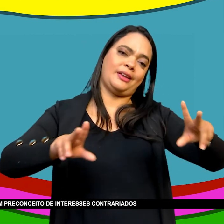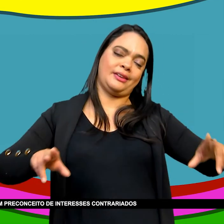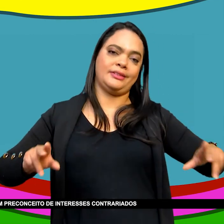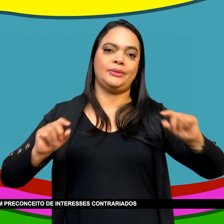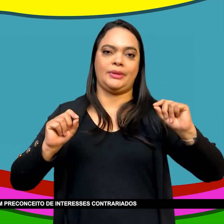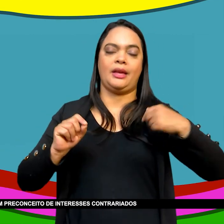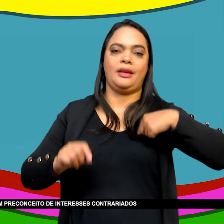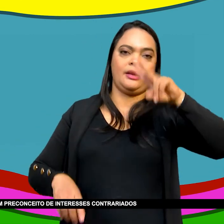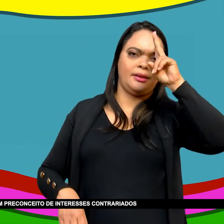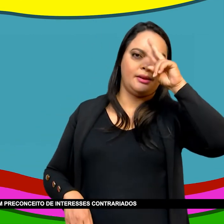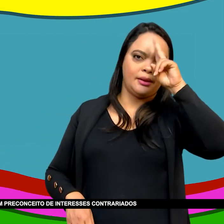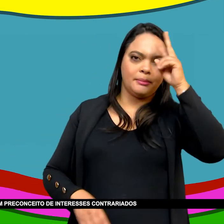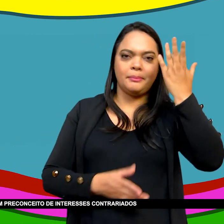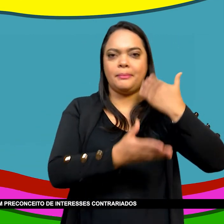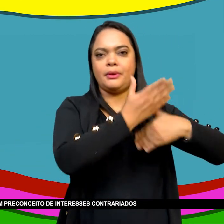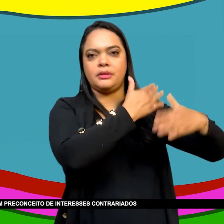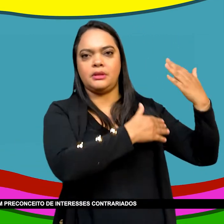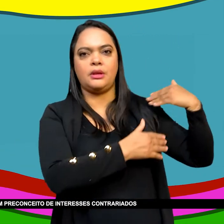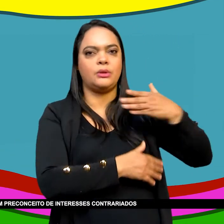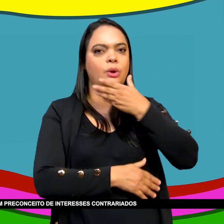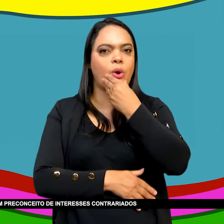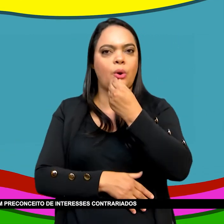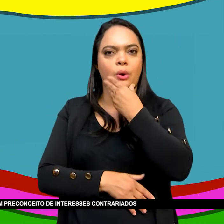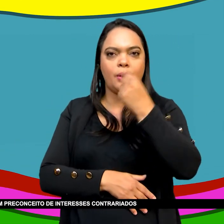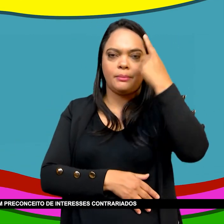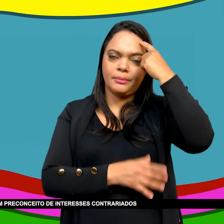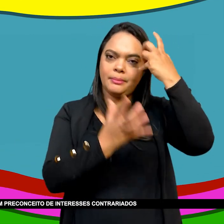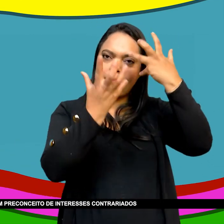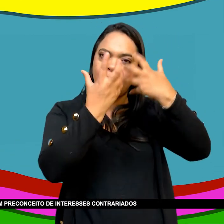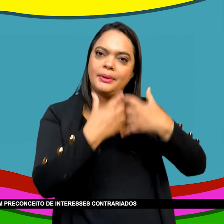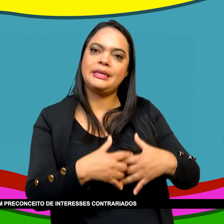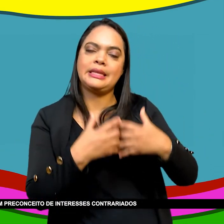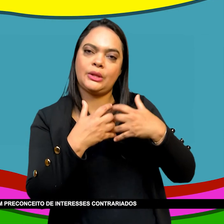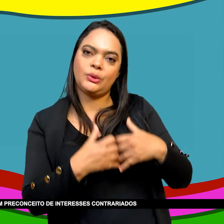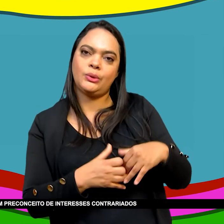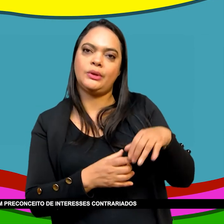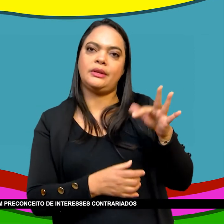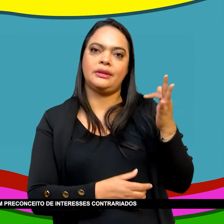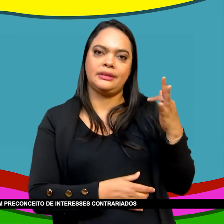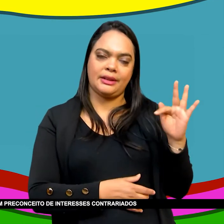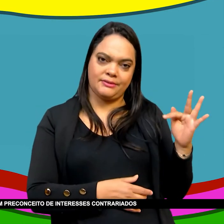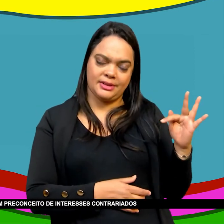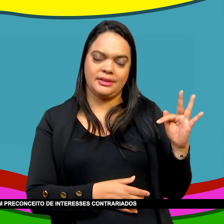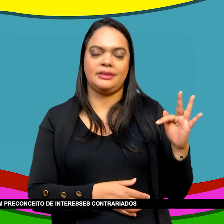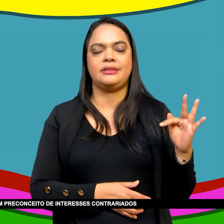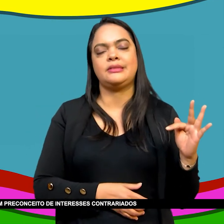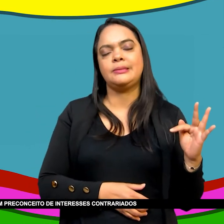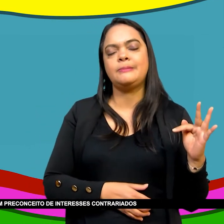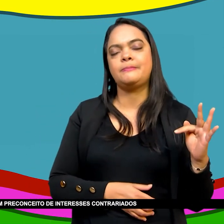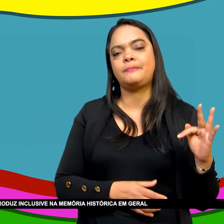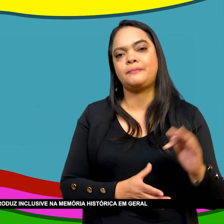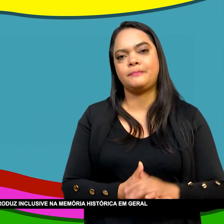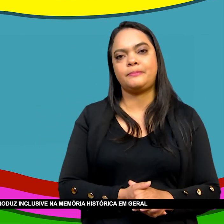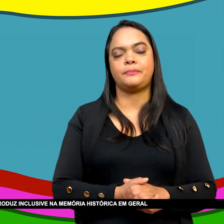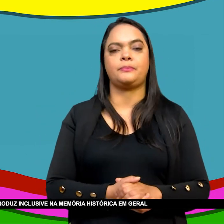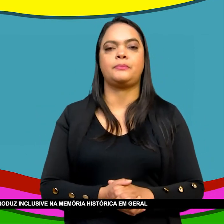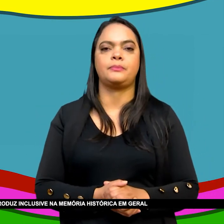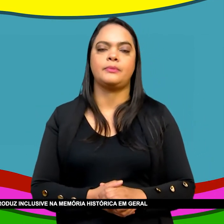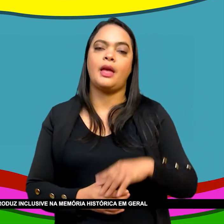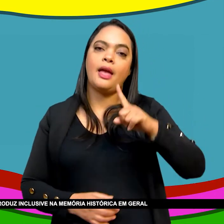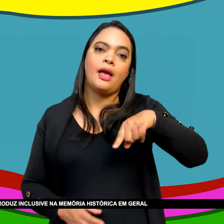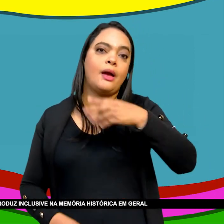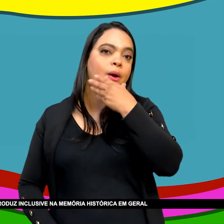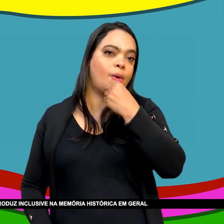foi engendrada Na época Baseada em preconceito De interesses contrariados E preconceitos